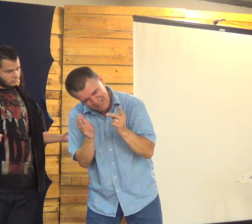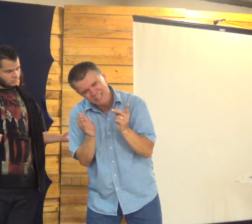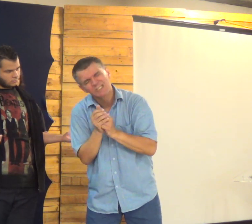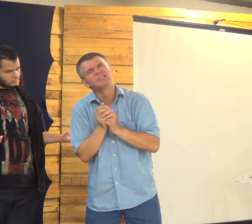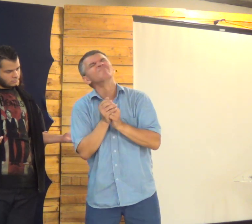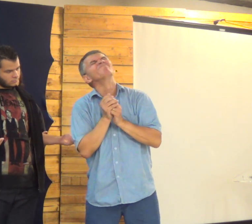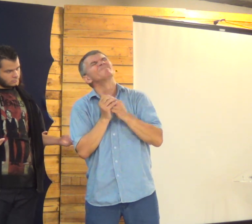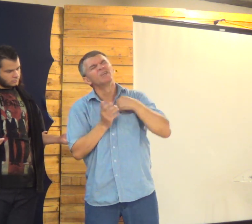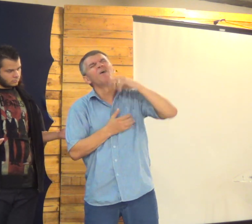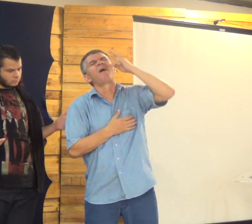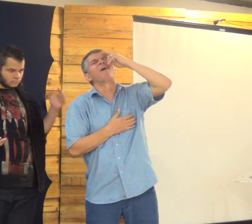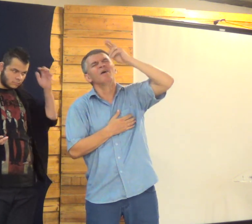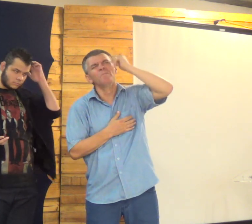Elas se importam conosco